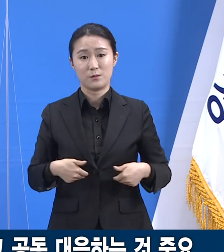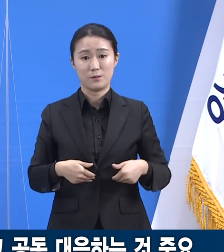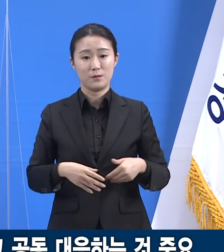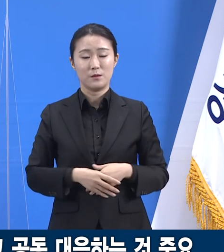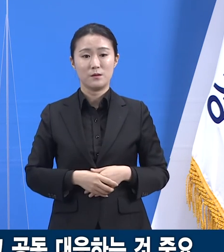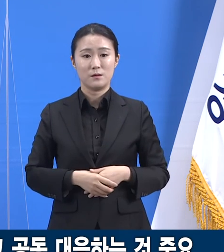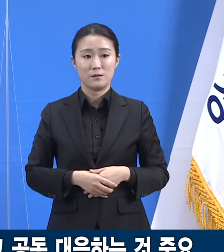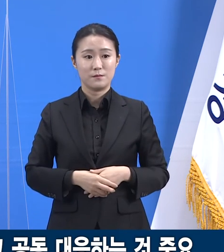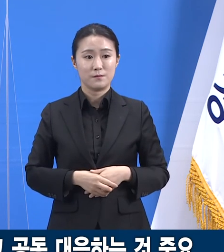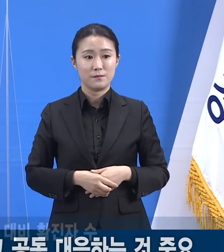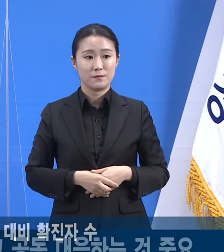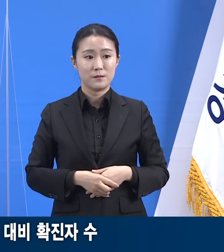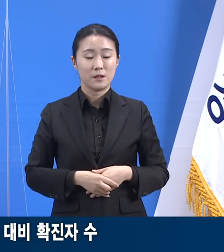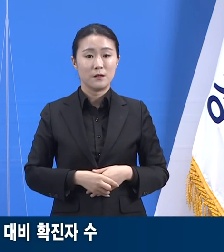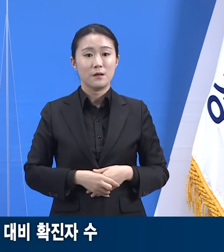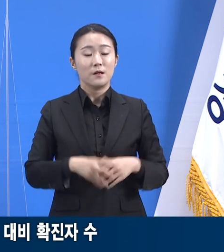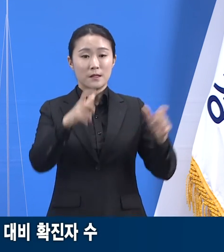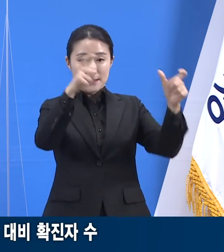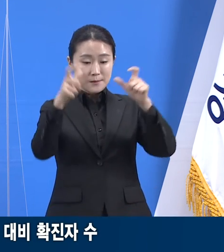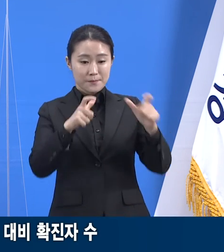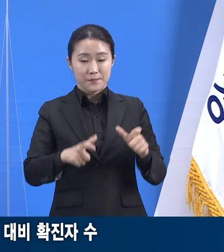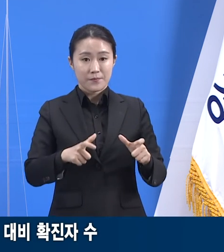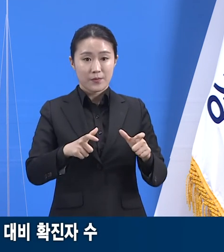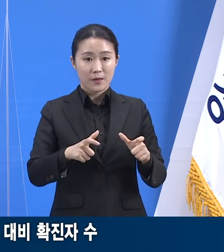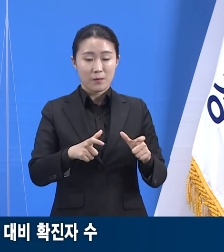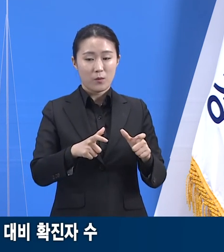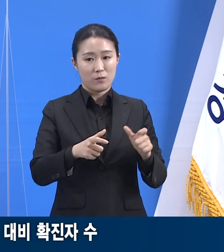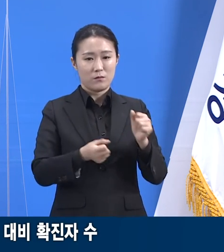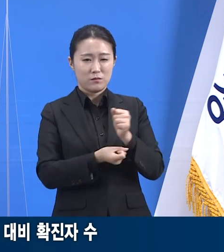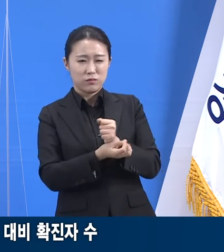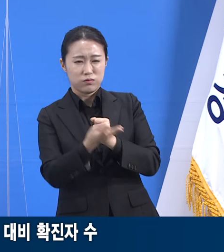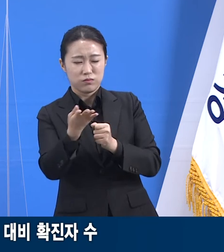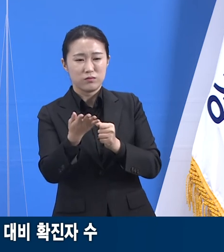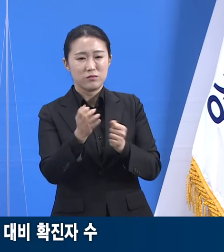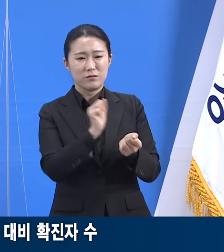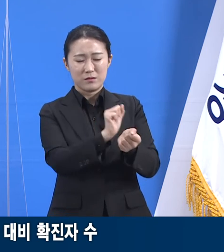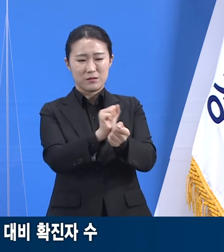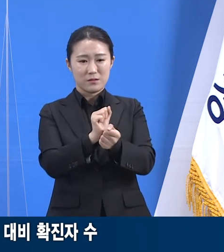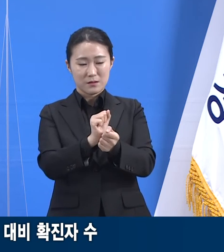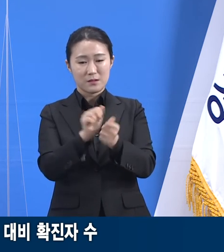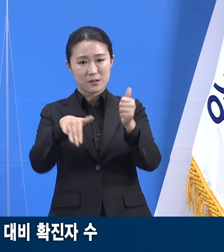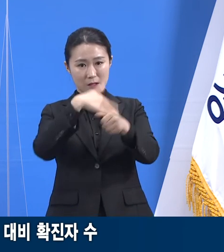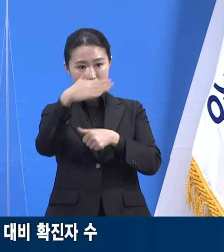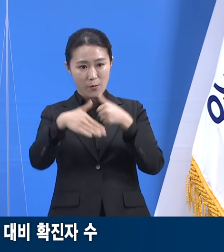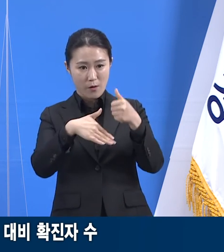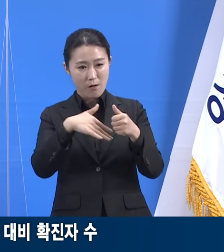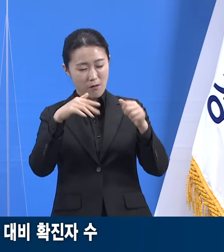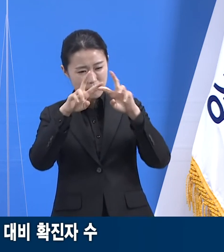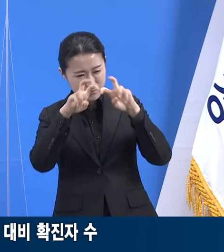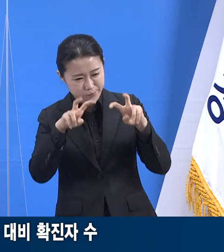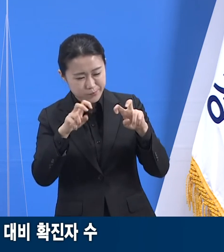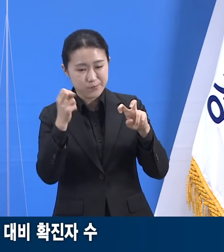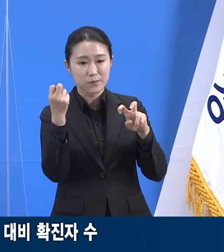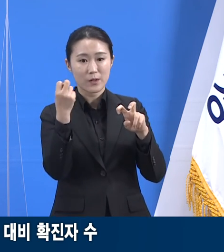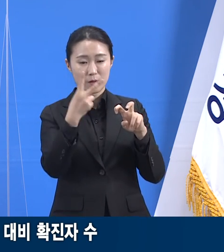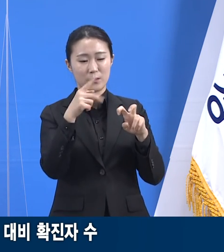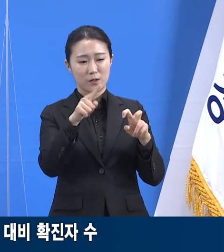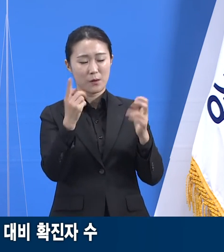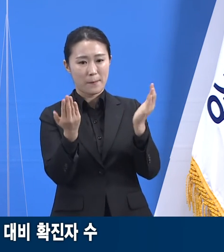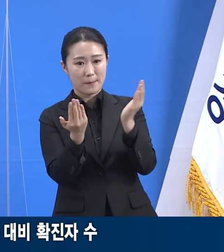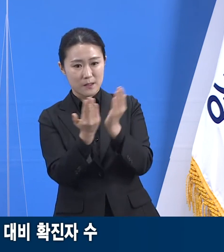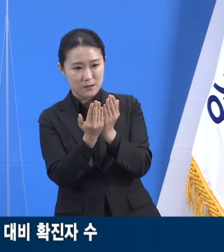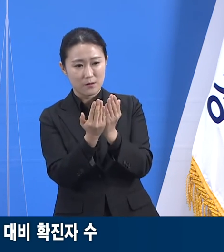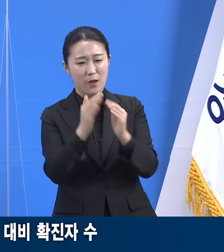도는 지역별로 드러나는 유행 경향을 분석하고 이에 맞는 대응 방안을 세우고자 노력하고 있습니다.